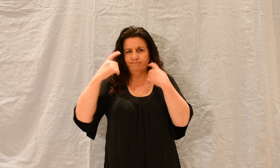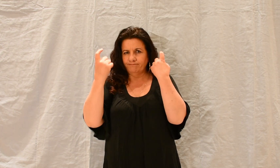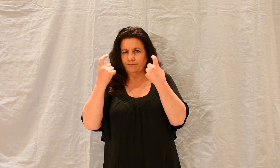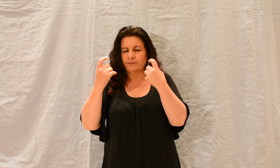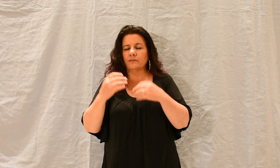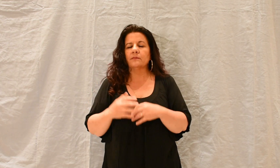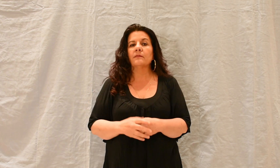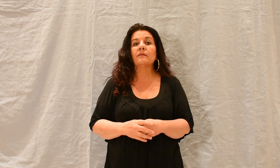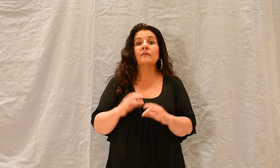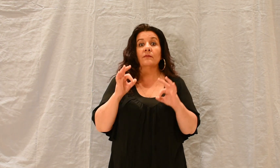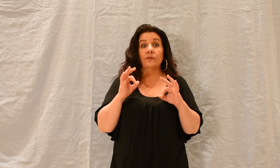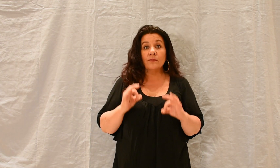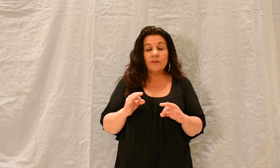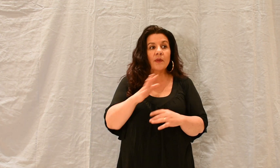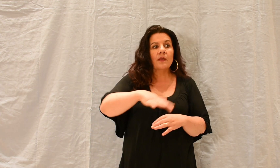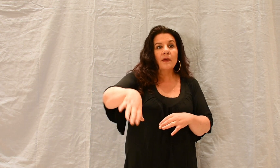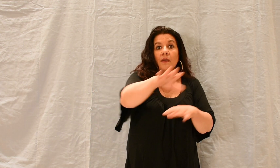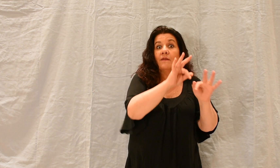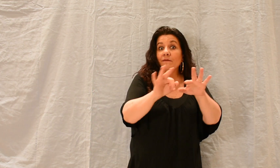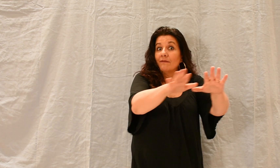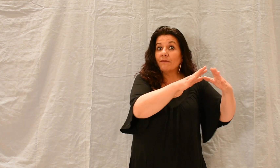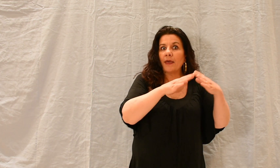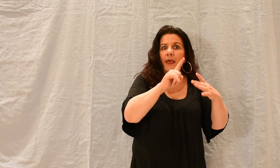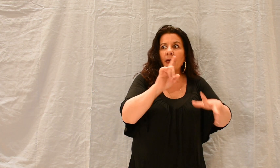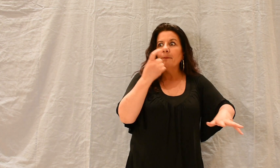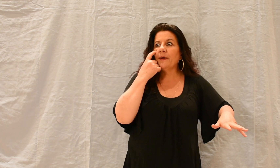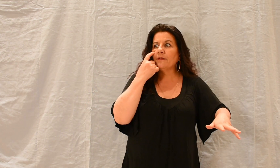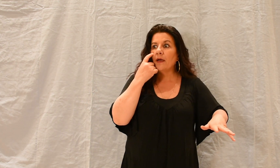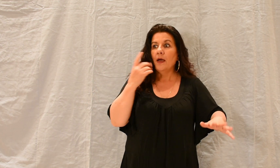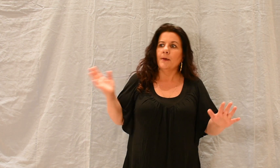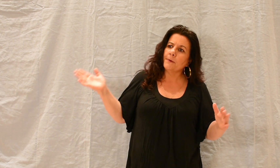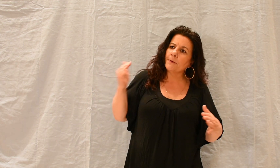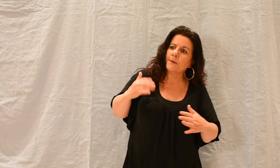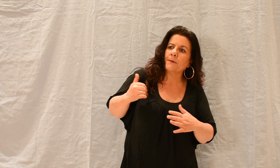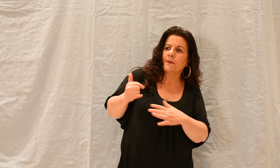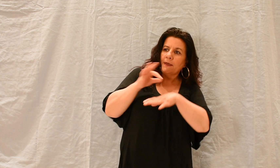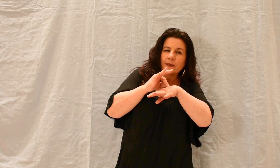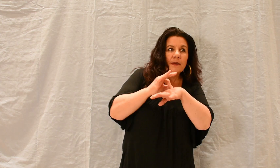Mis au courant, les frères l'accompagnèrent jusqu'à Césarée et le firent partir pour Tars.